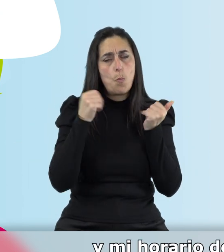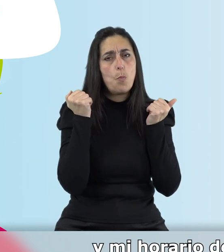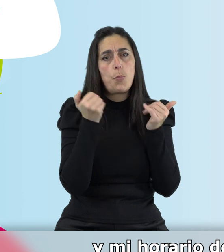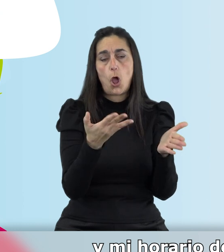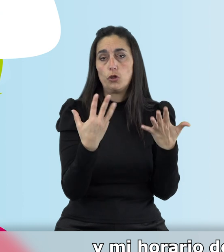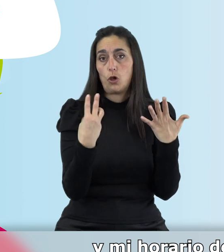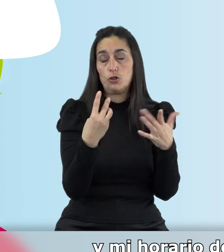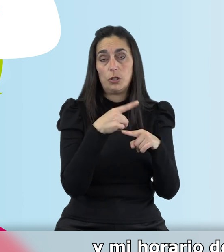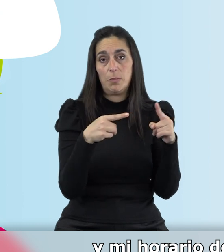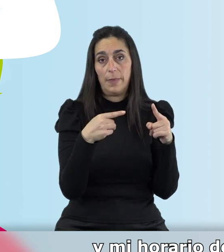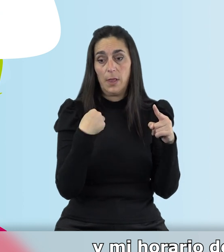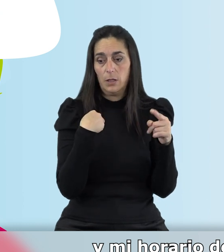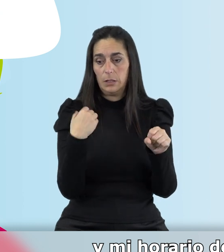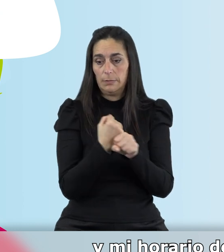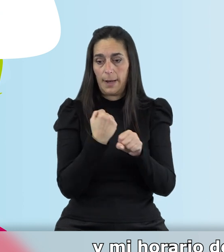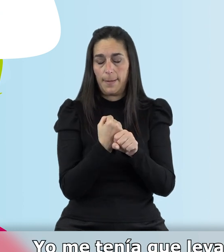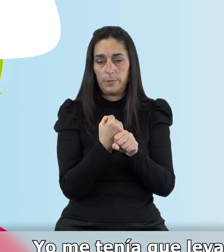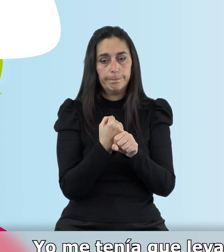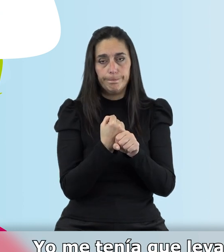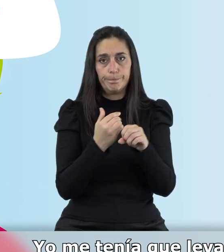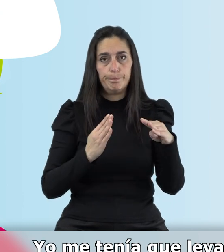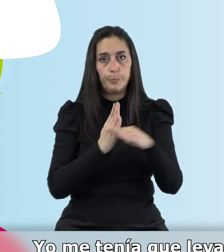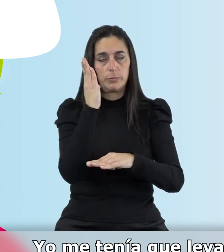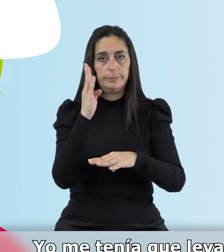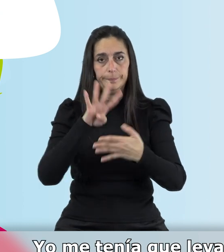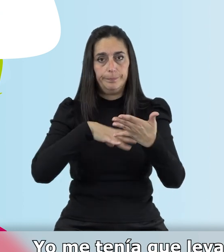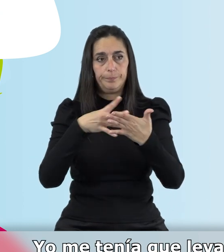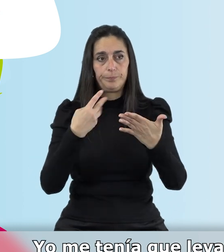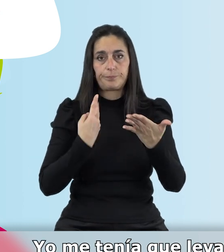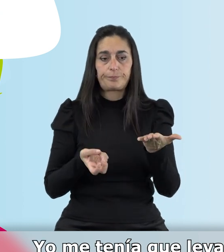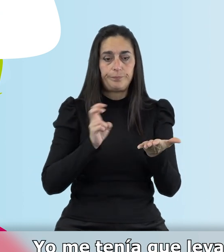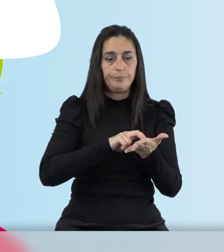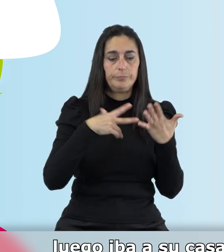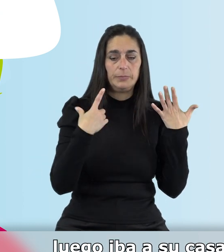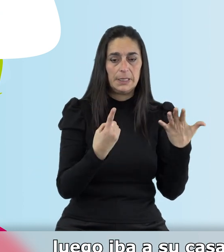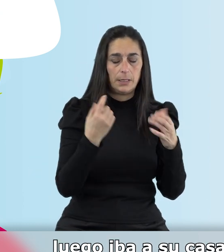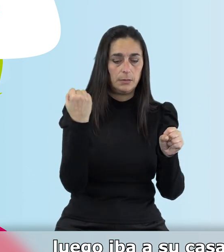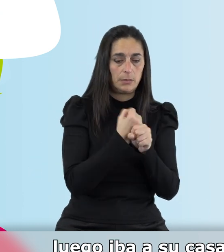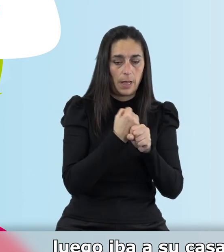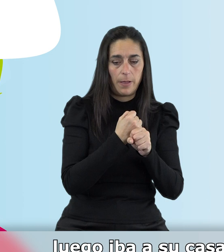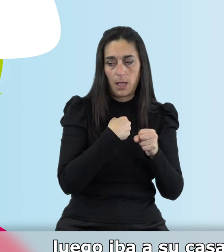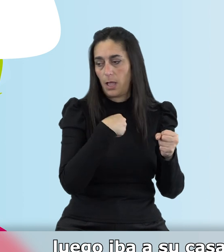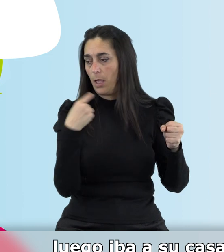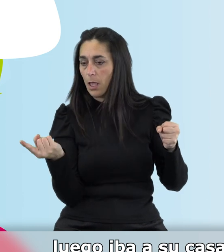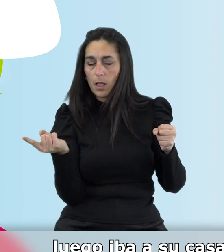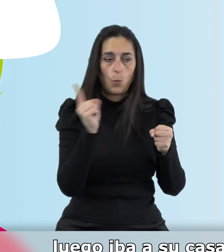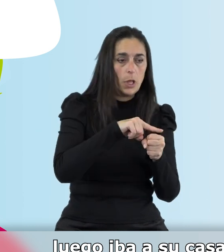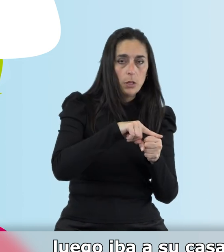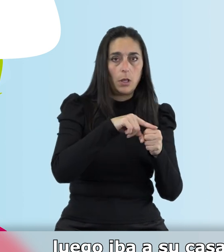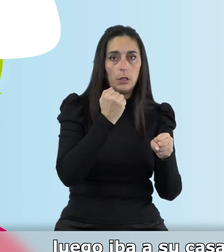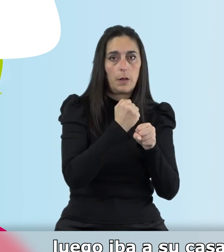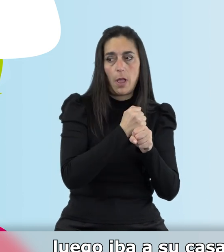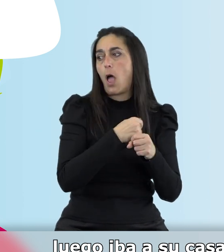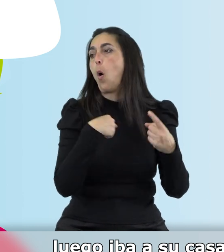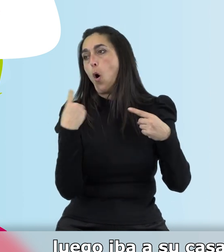y mi horario de trabajo se veía interrumpido. Yo me tenía que levantar a las 6, ponerme a trabajar, luego iba a su casa, les atendía, volvía,